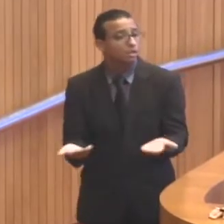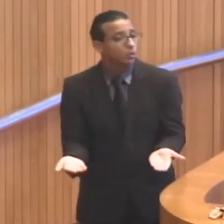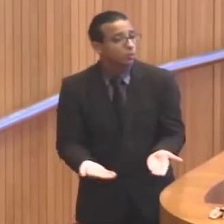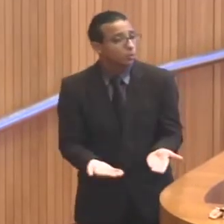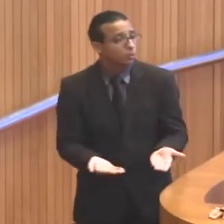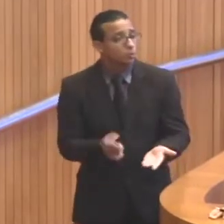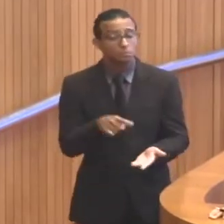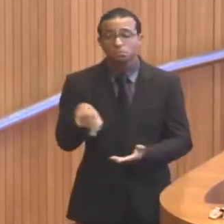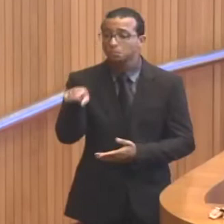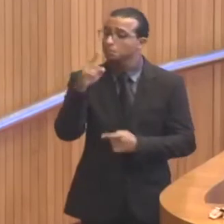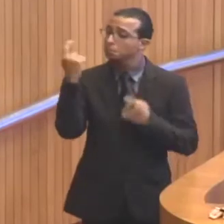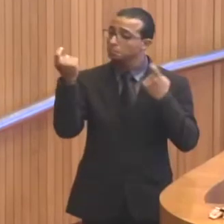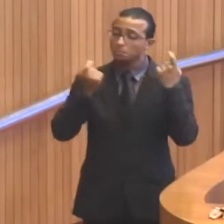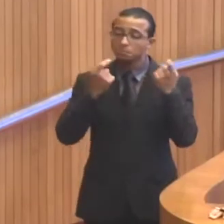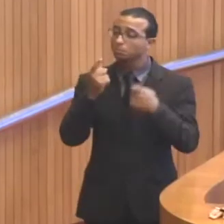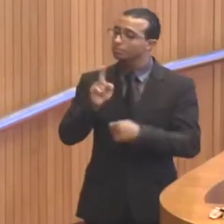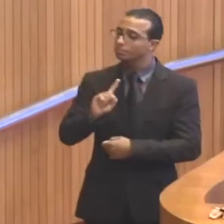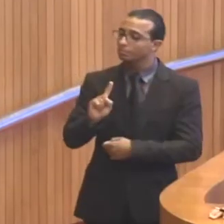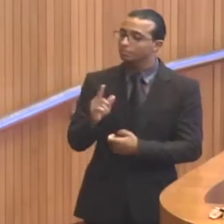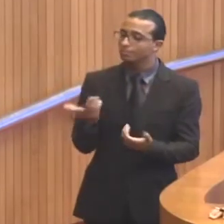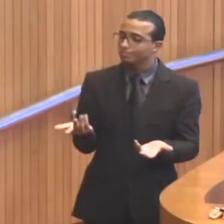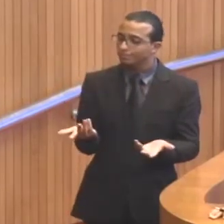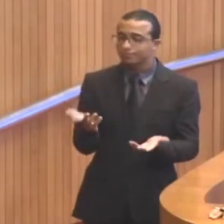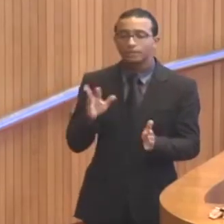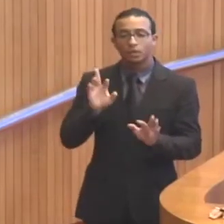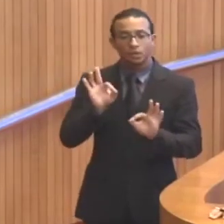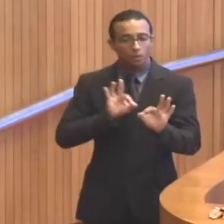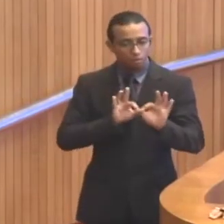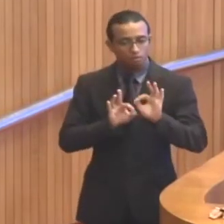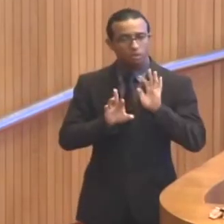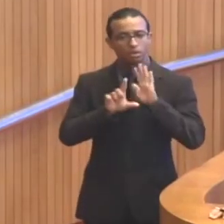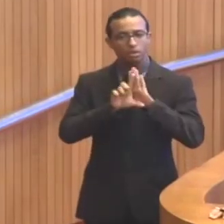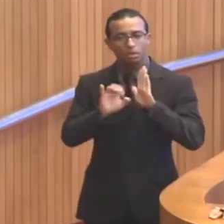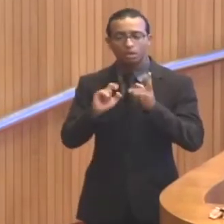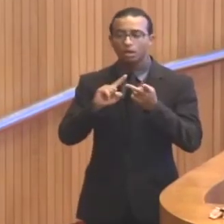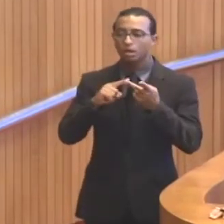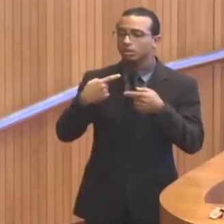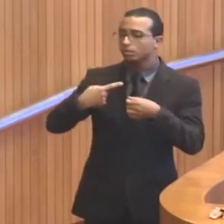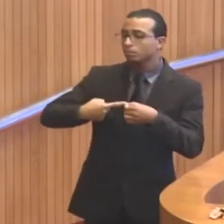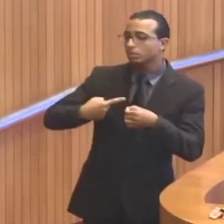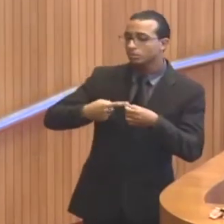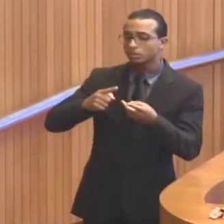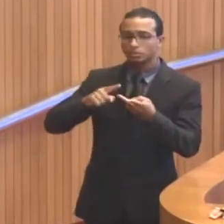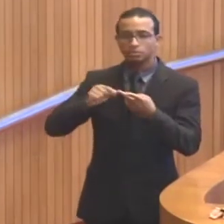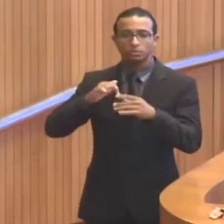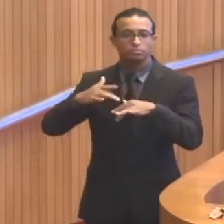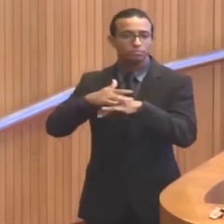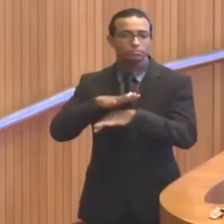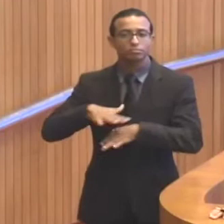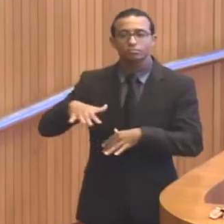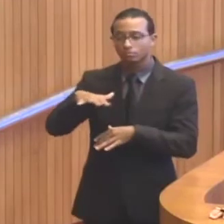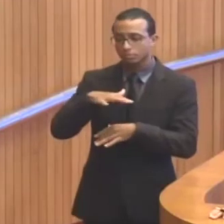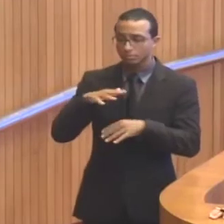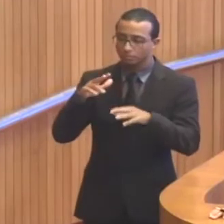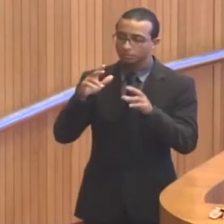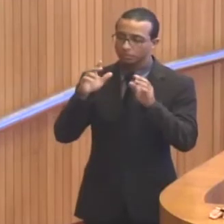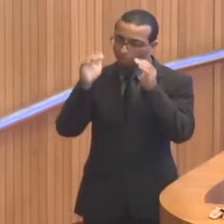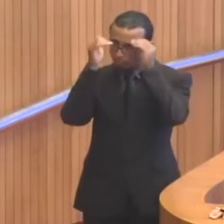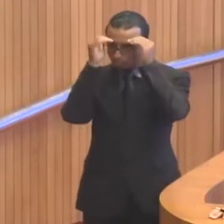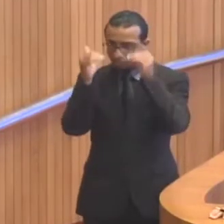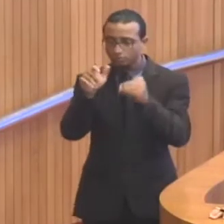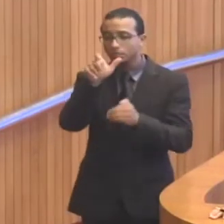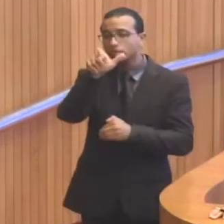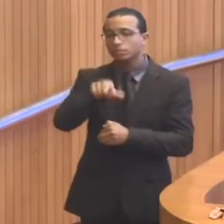se teve a preocupação necessária em se adequar aos municípios, às cidades, a atender essa necessidade da